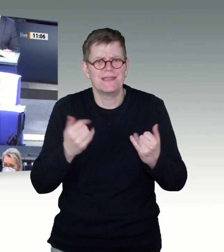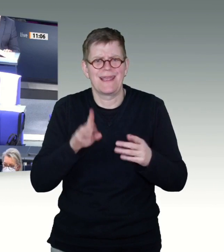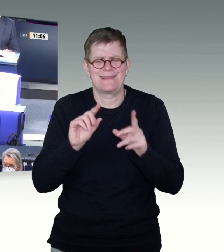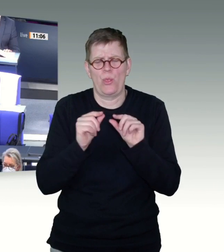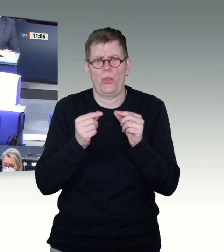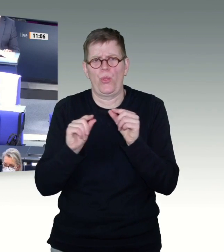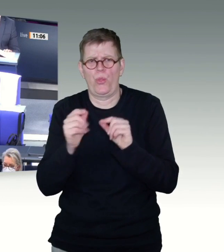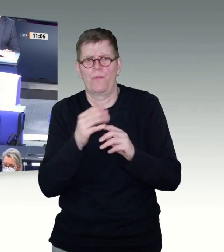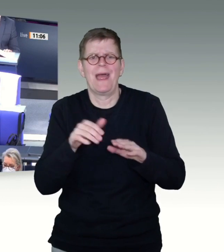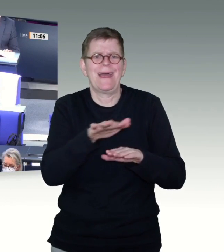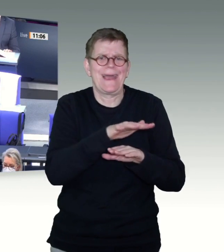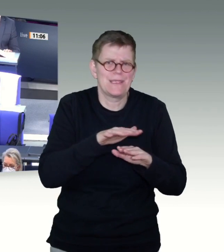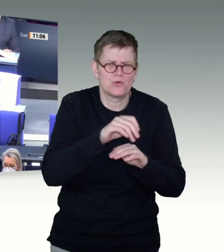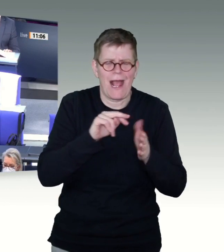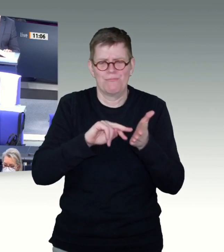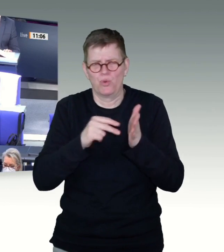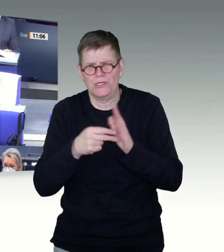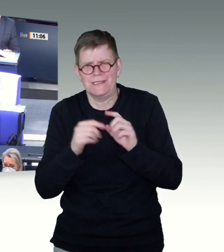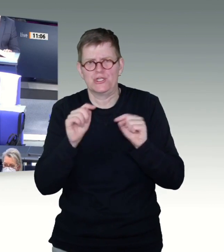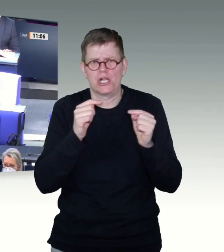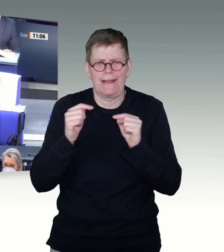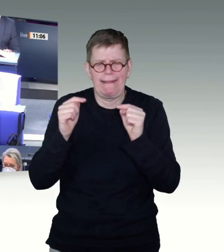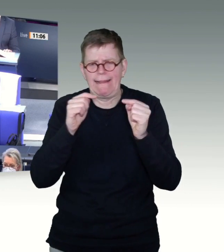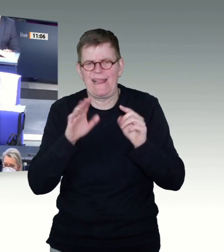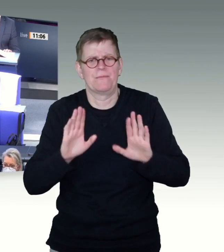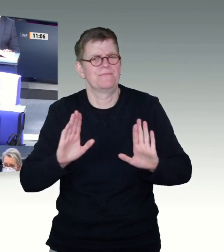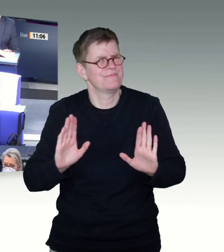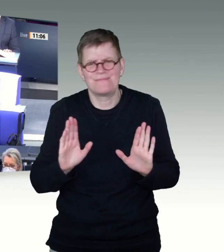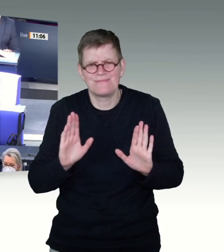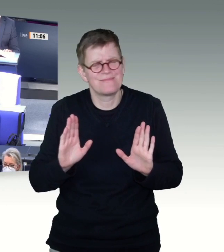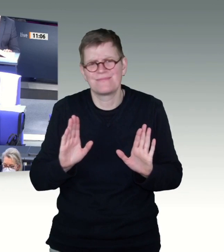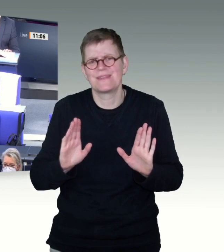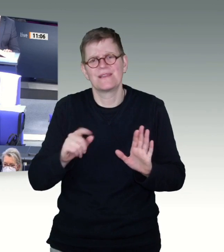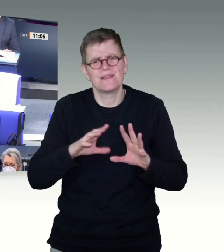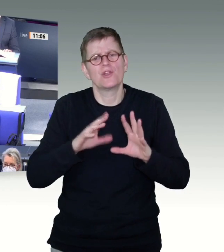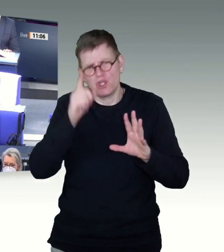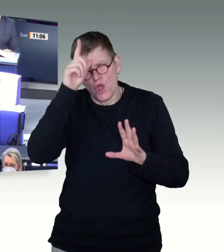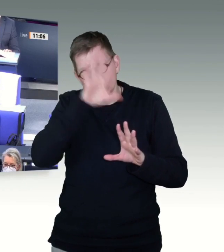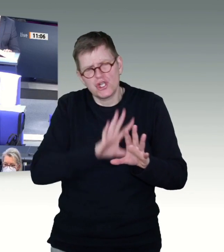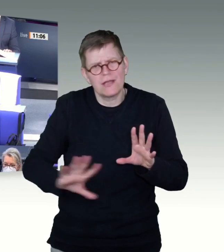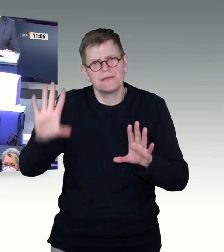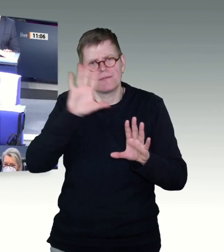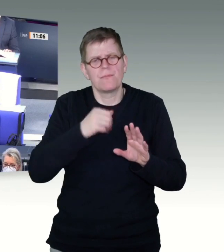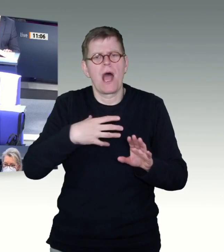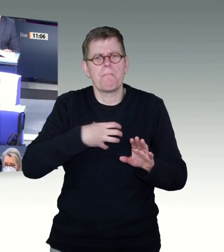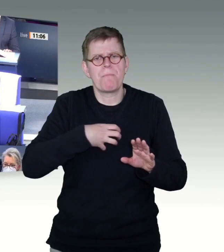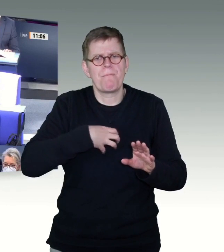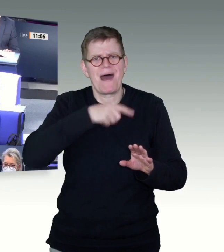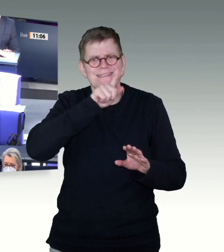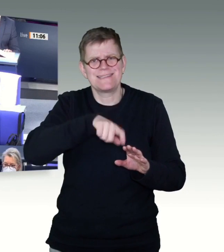ja darum, die Perspektive aller Patientinnen und Patienten einzunehmen. Das ist Ihr Job, den Sie extra